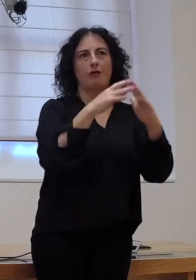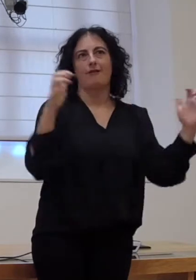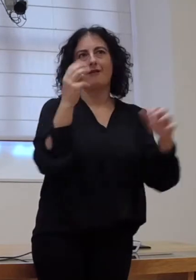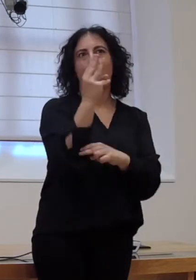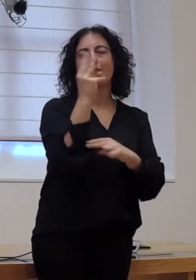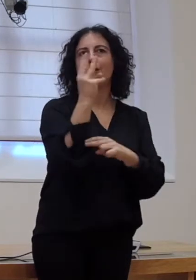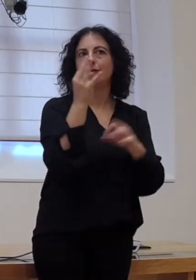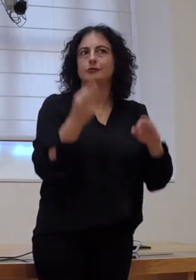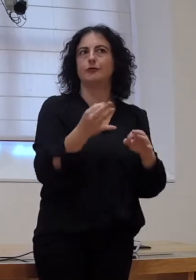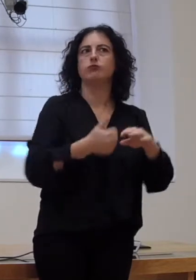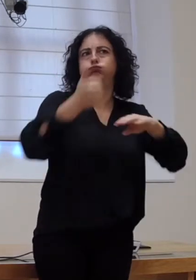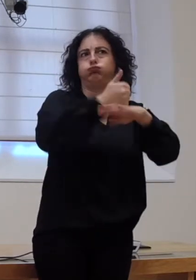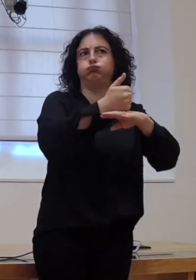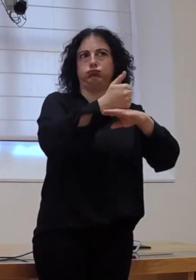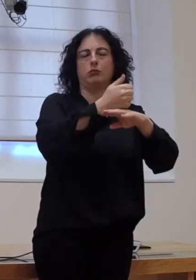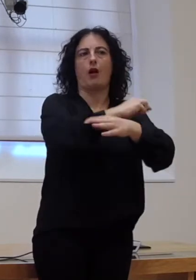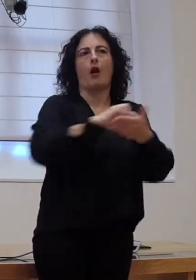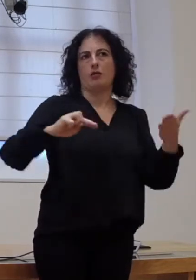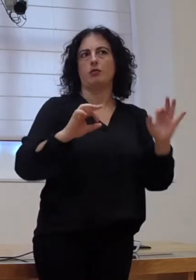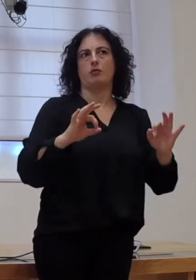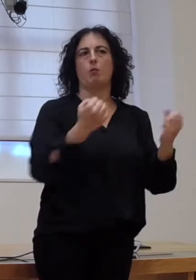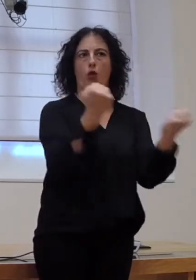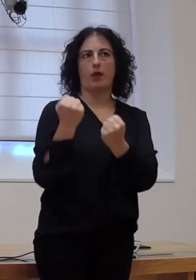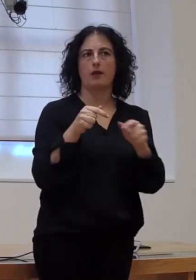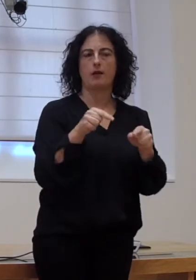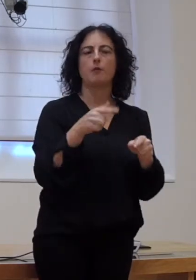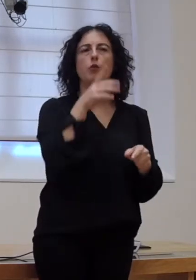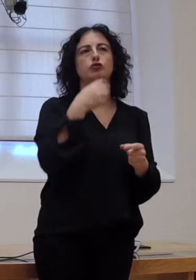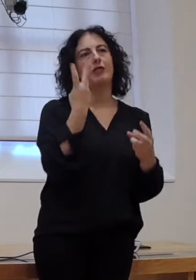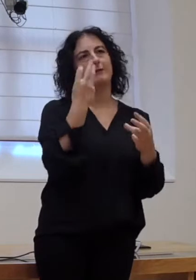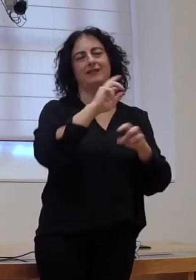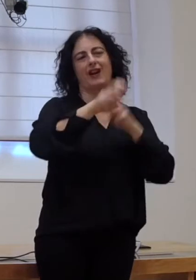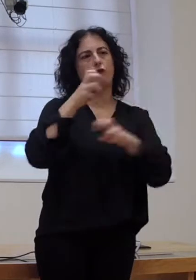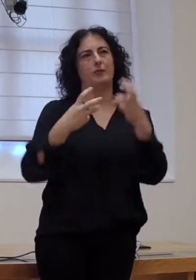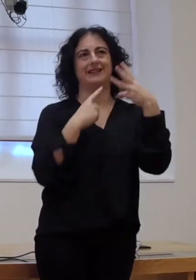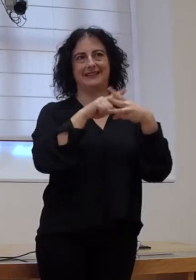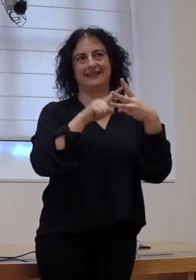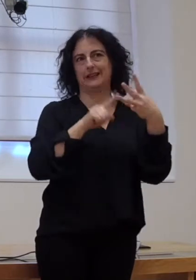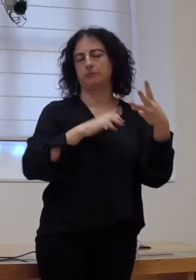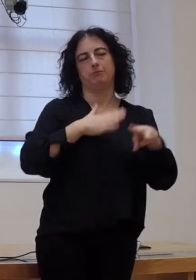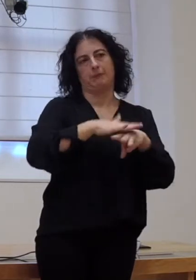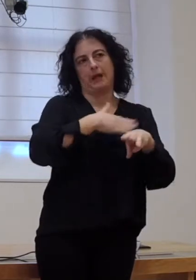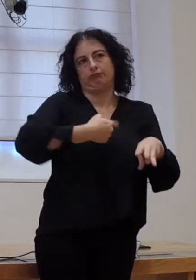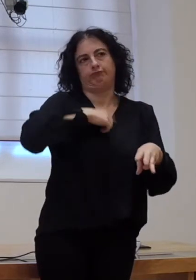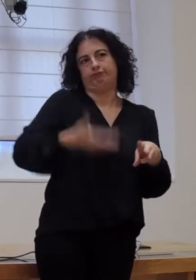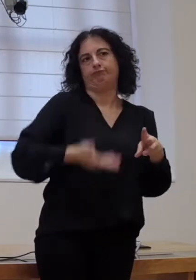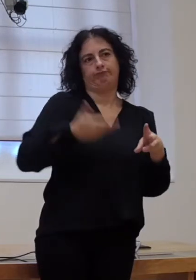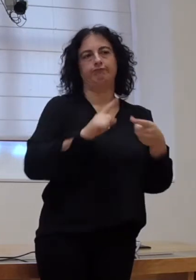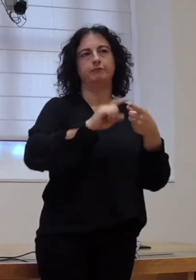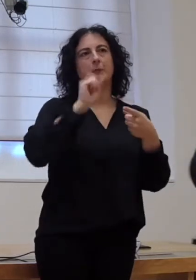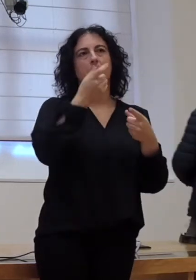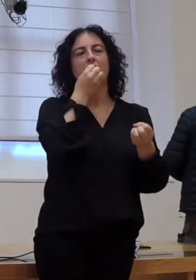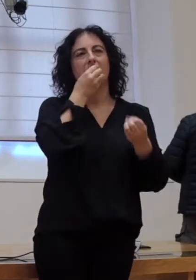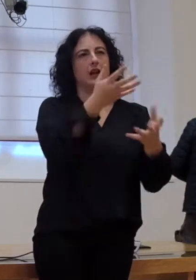da soberanía popular de Galicia. E para iso cumpría facer tres reformas que para non serán esenciais. En primeiro lugar, a